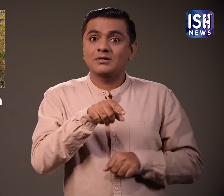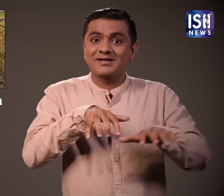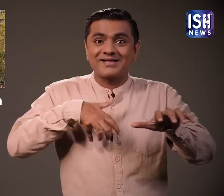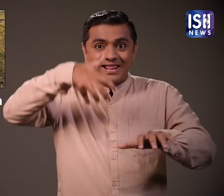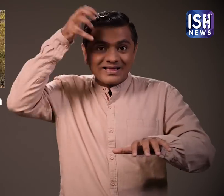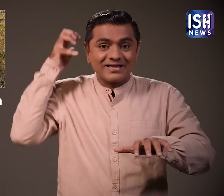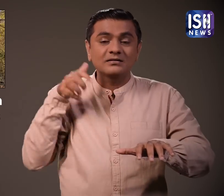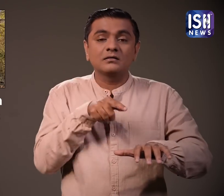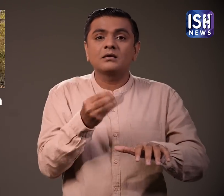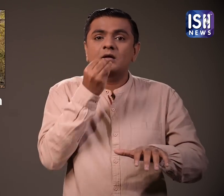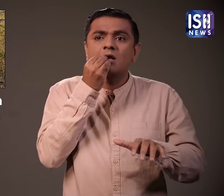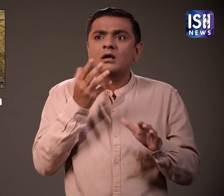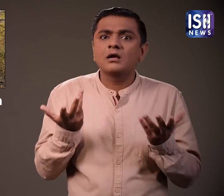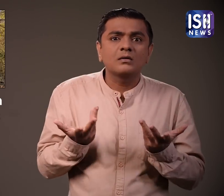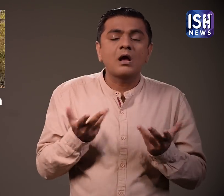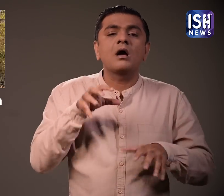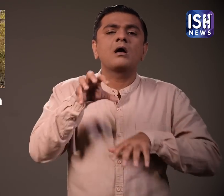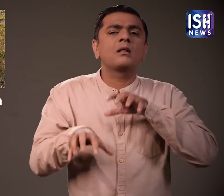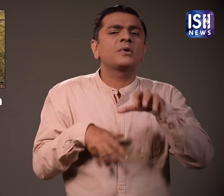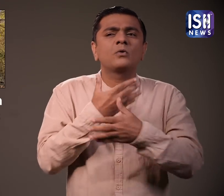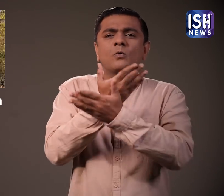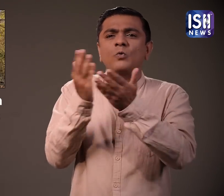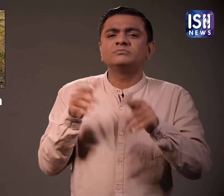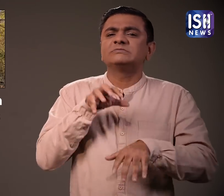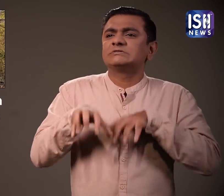ये शेर मासाहारी होते हैं